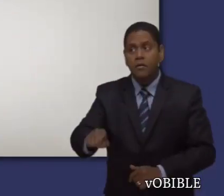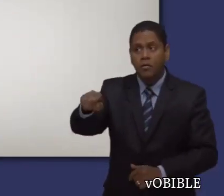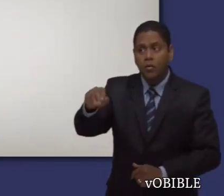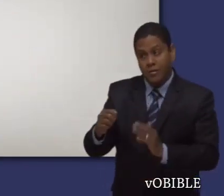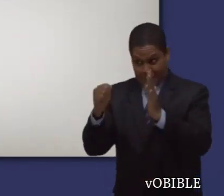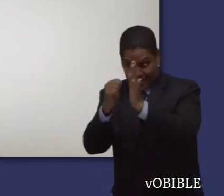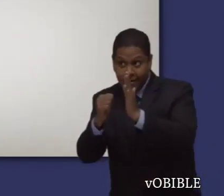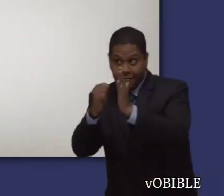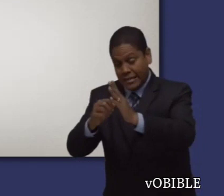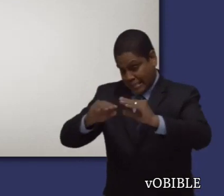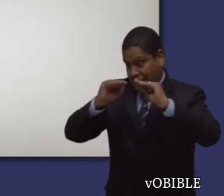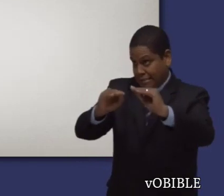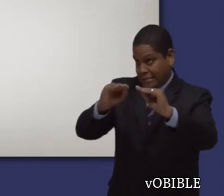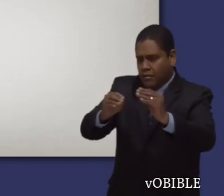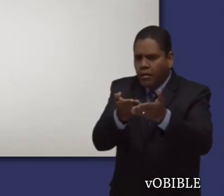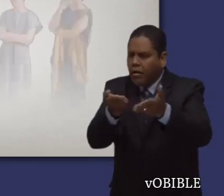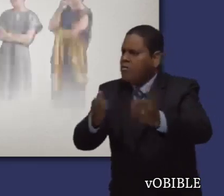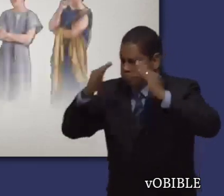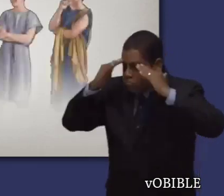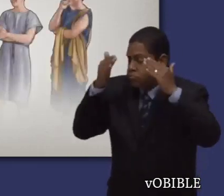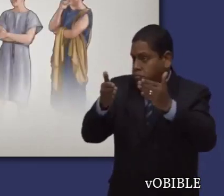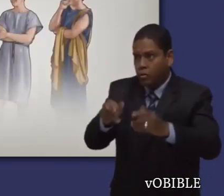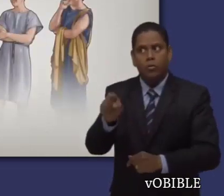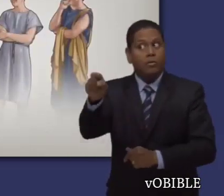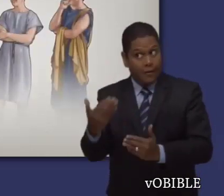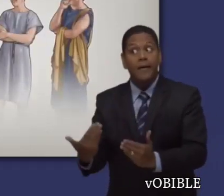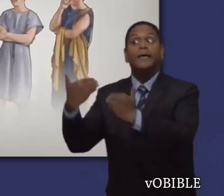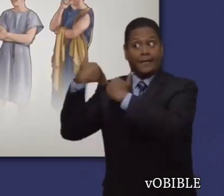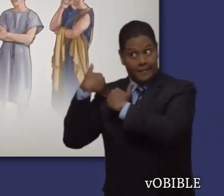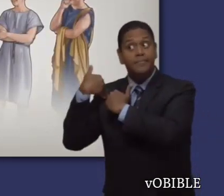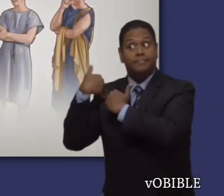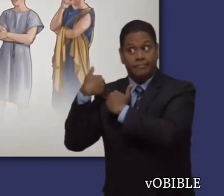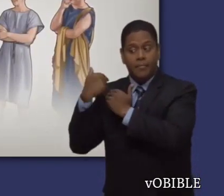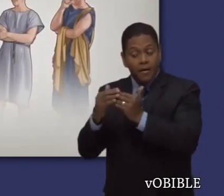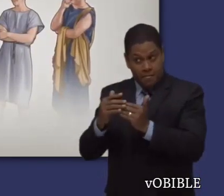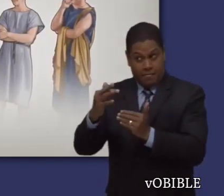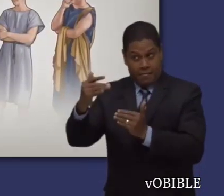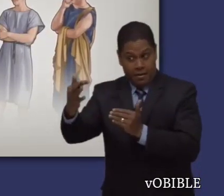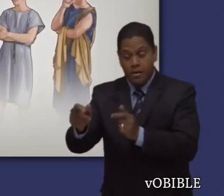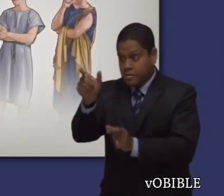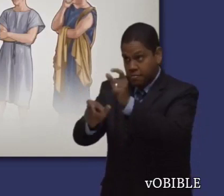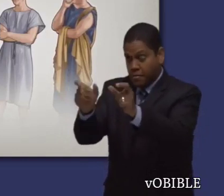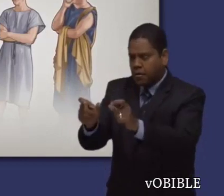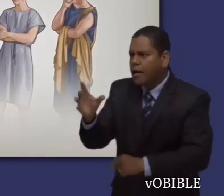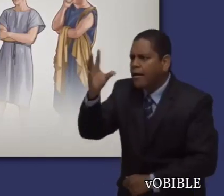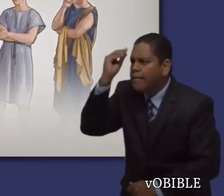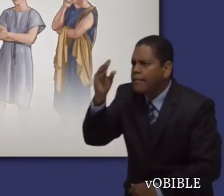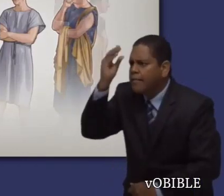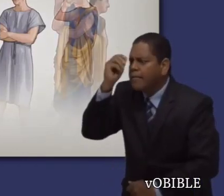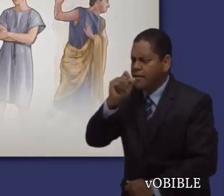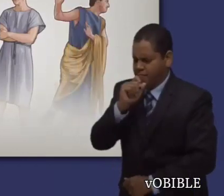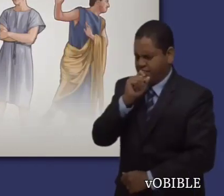En el capítulo 4, Pablo le recalca a Timoteo que debe predicar con urgencia, porque pronto algunos